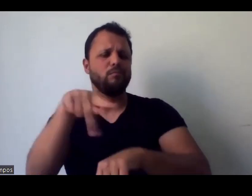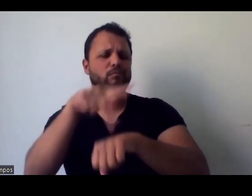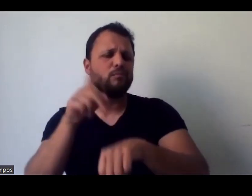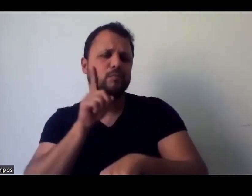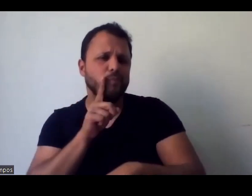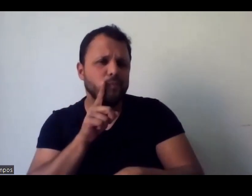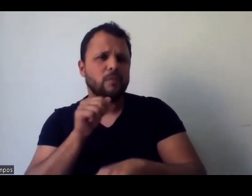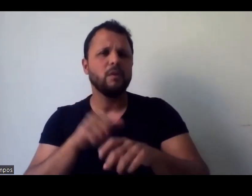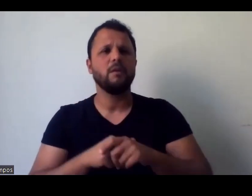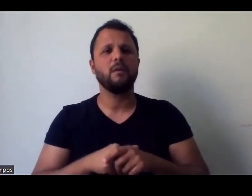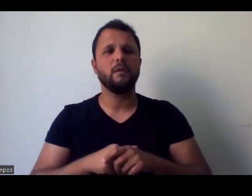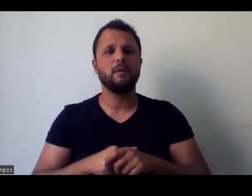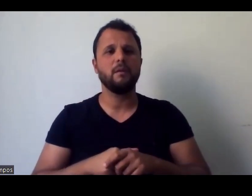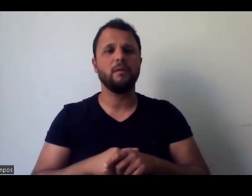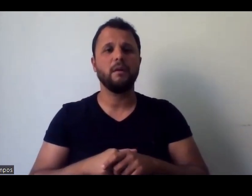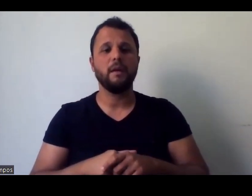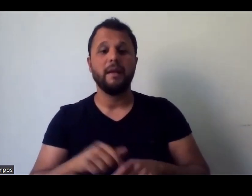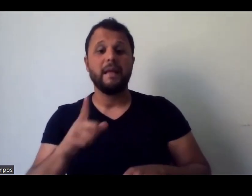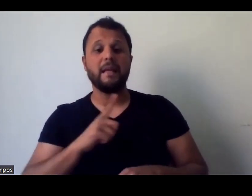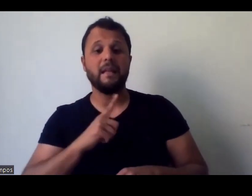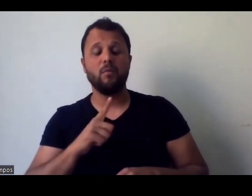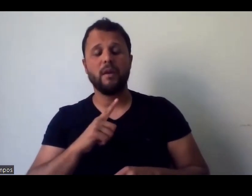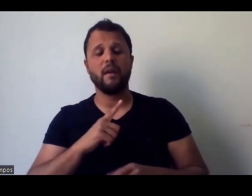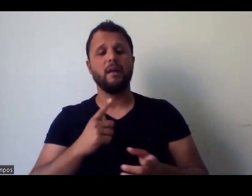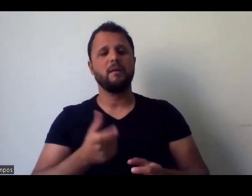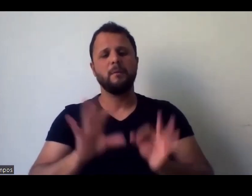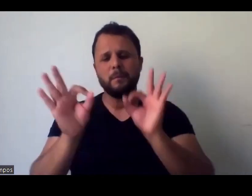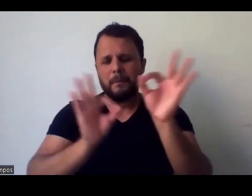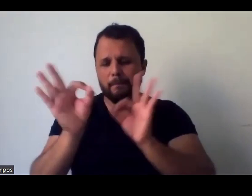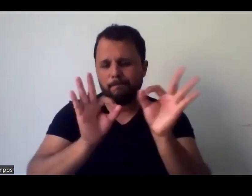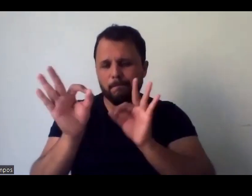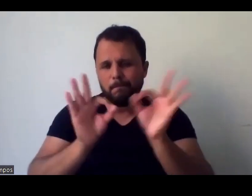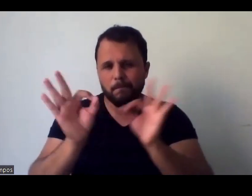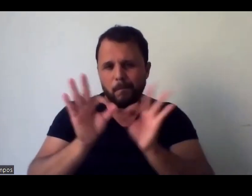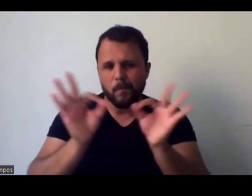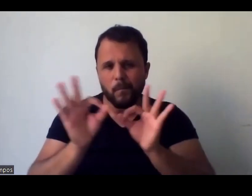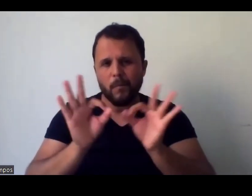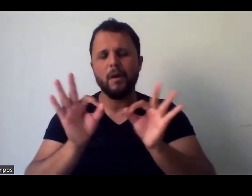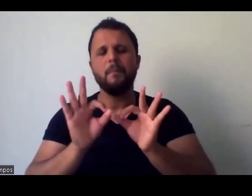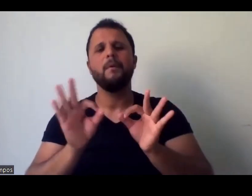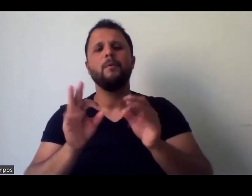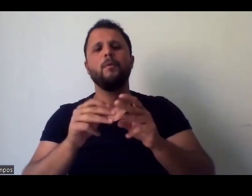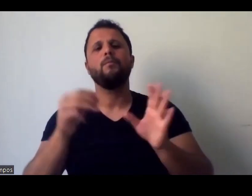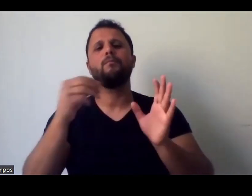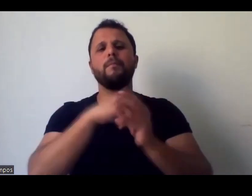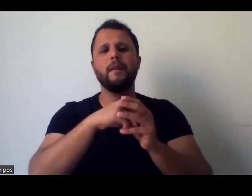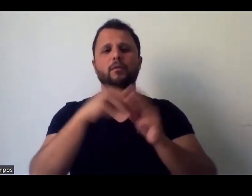que vira uma programação em museus, né, por isso que eu falei essa coisa da programação. No caso do exemplo que eu vou